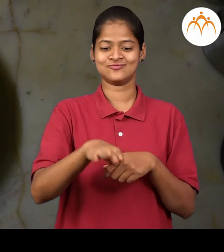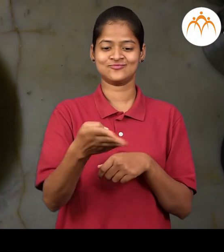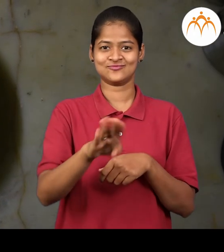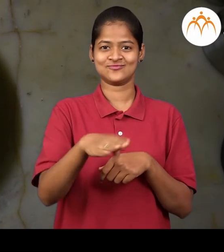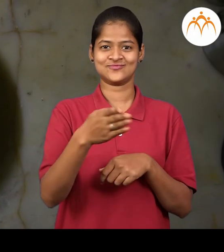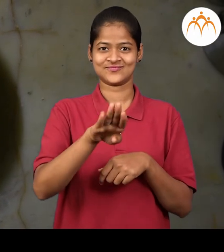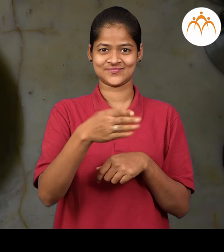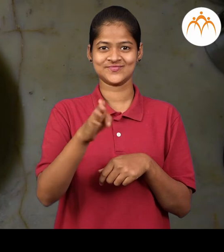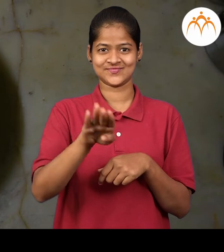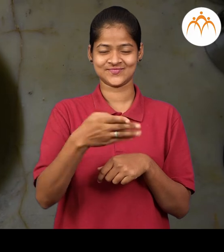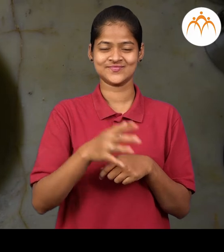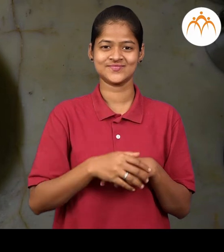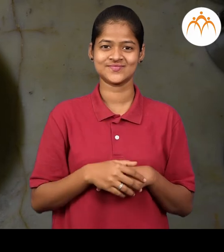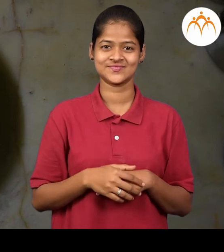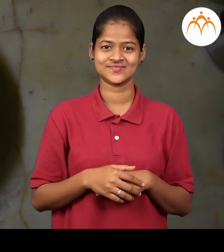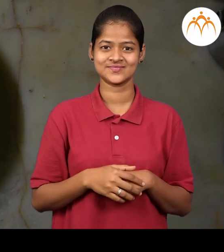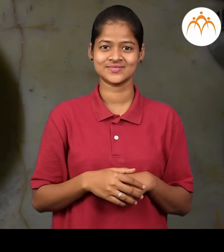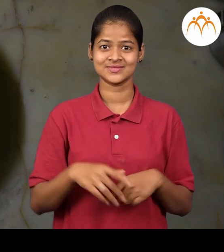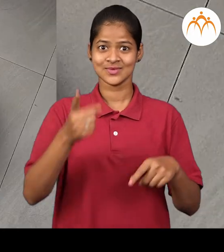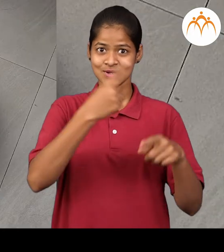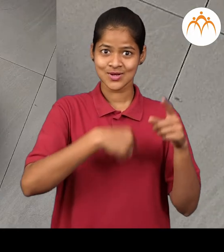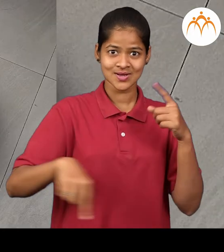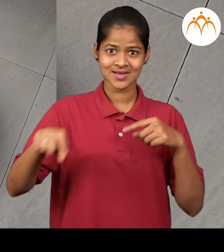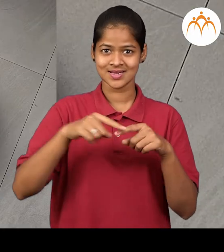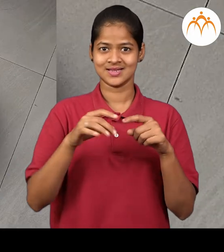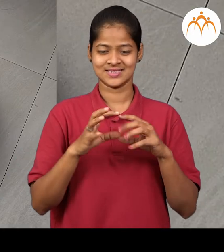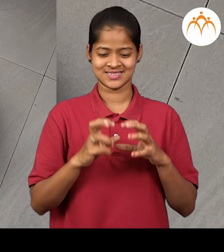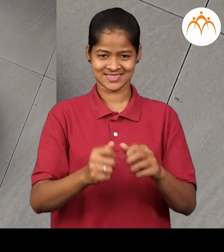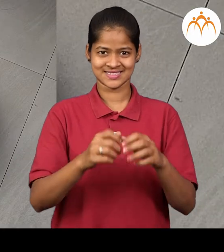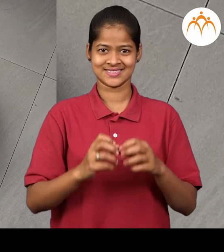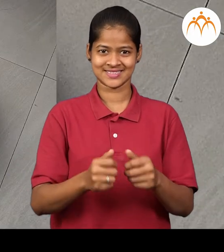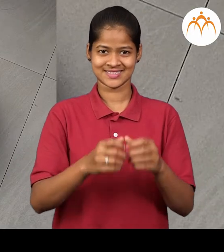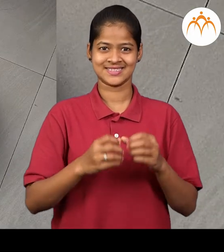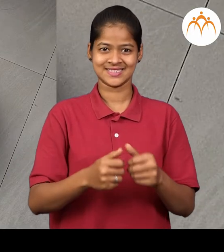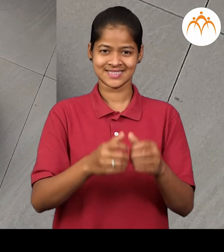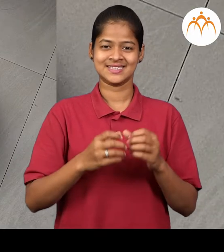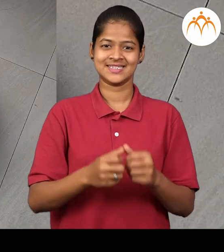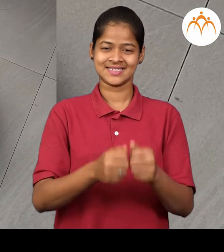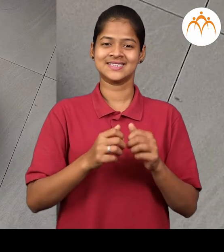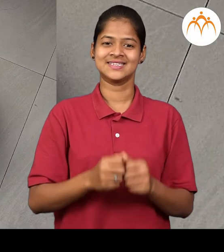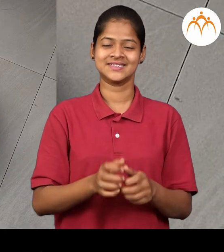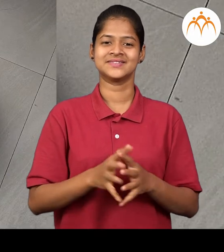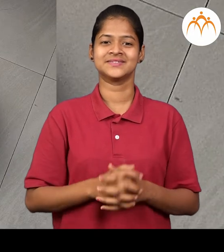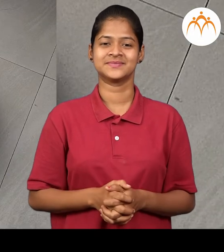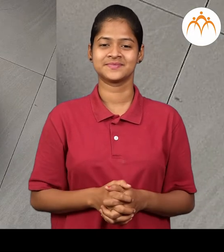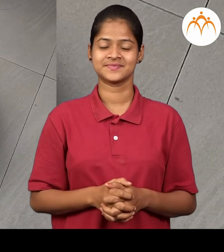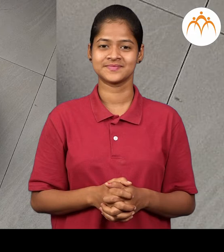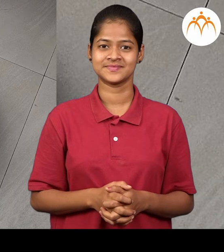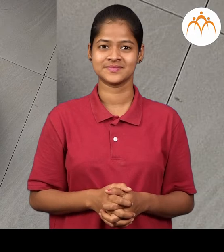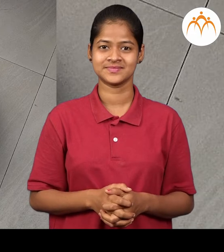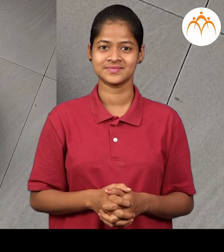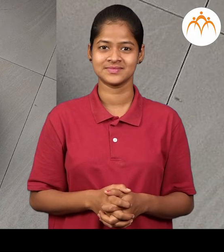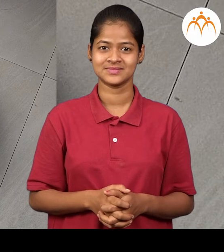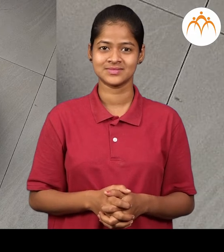भाजतात परात परातीत पीठ मलतात